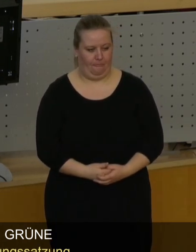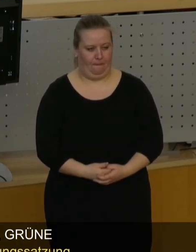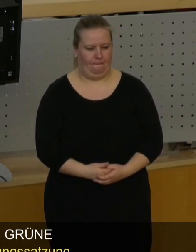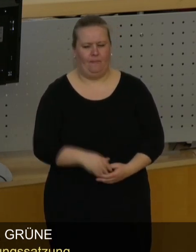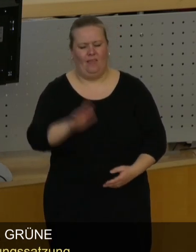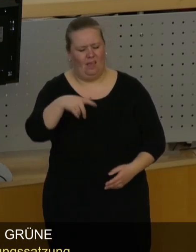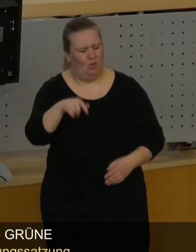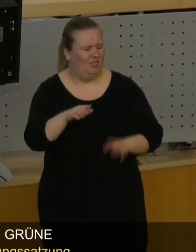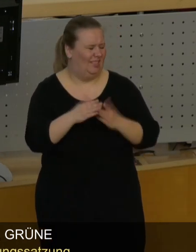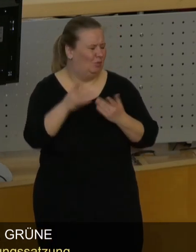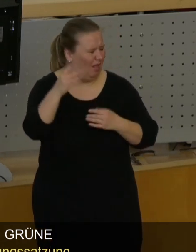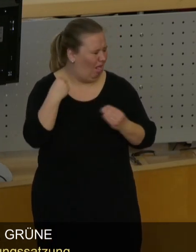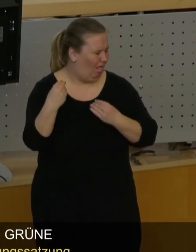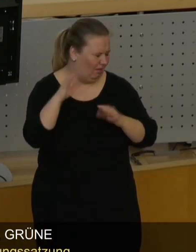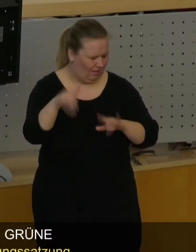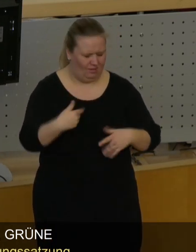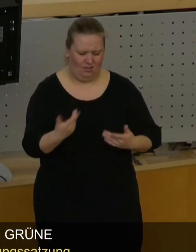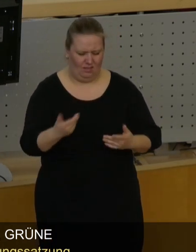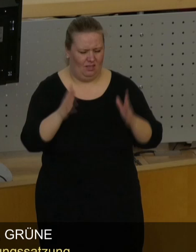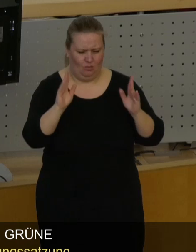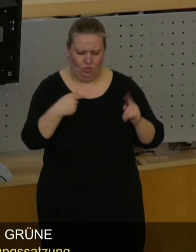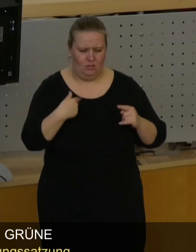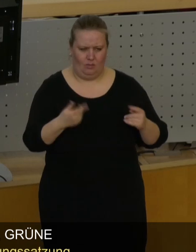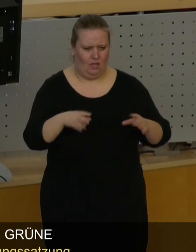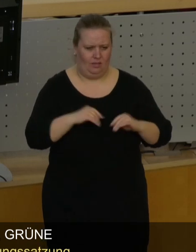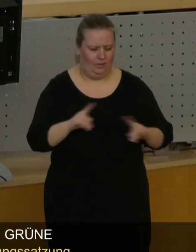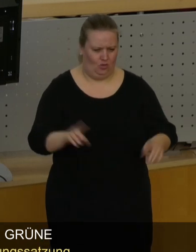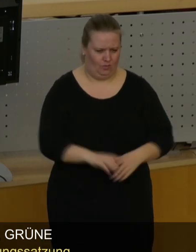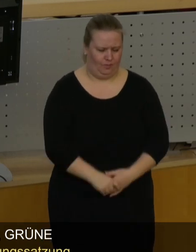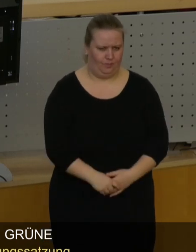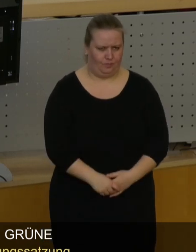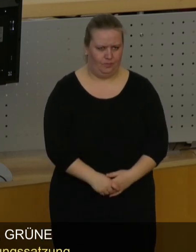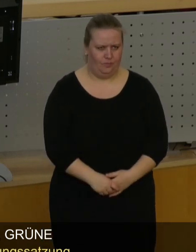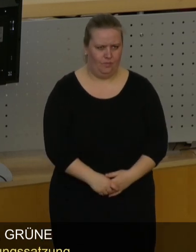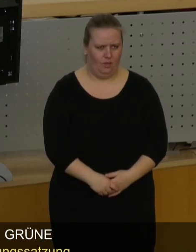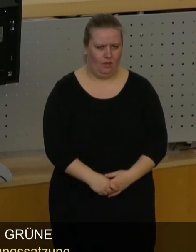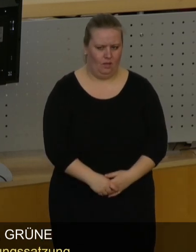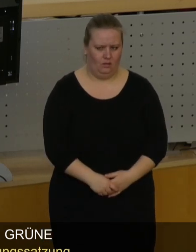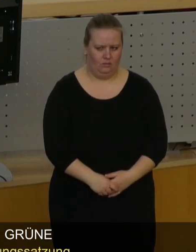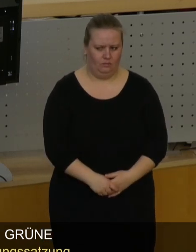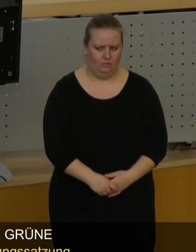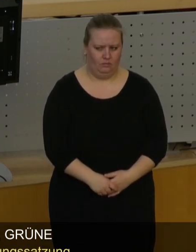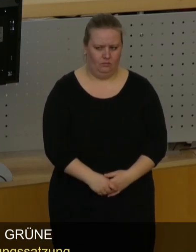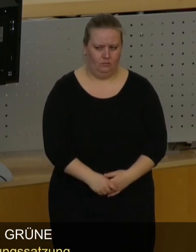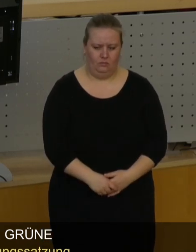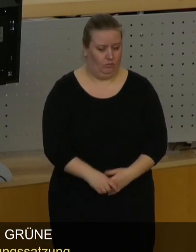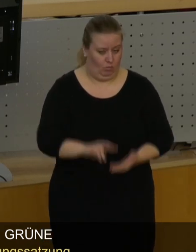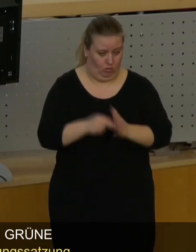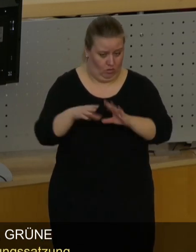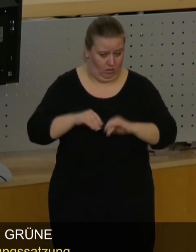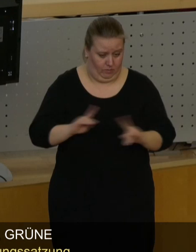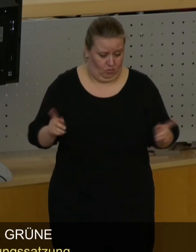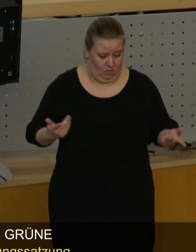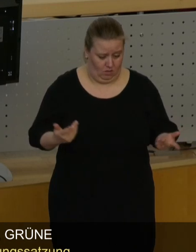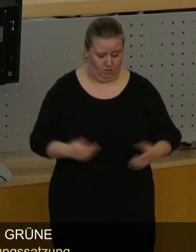Ja, Sie können da gerne ein bisschen quatschen, Herr Krüger. Sie nehme ich sowieso politisch nicht mehr ernst. Sie nehme ich nicht mehr ernst.